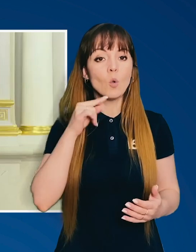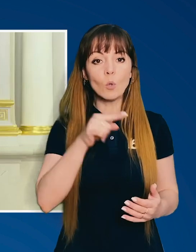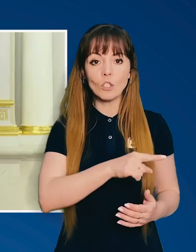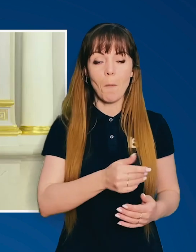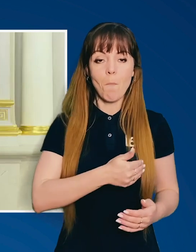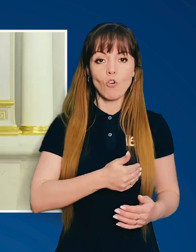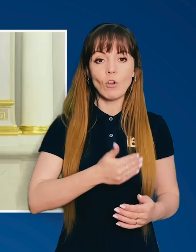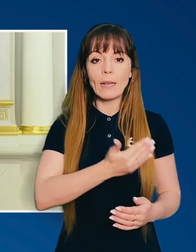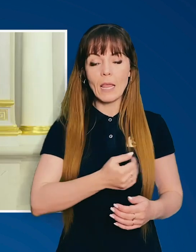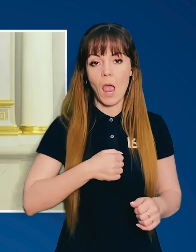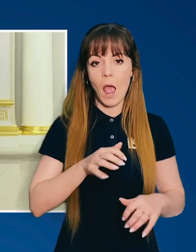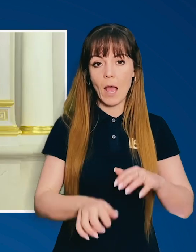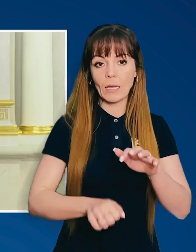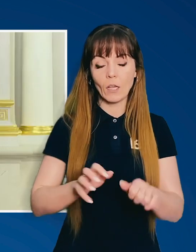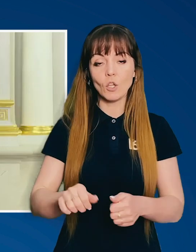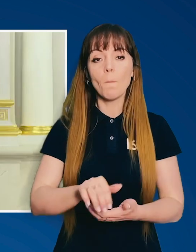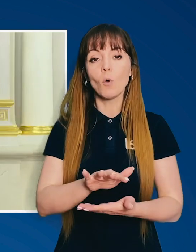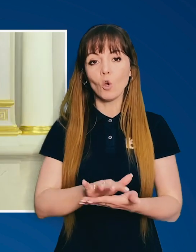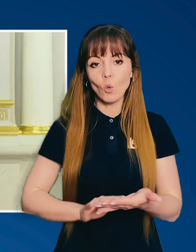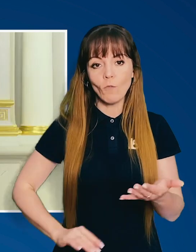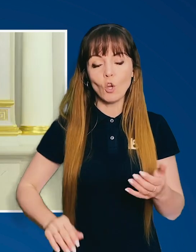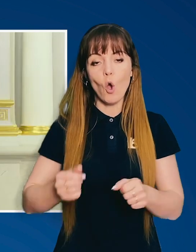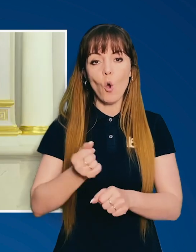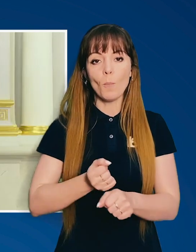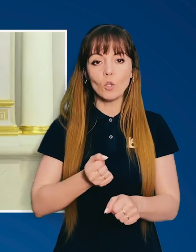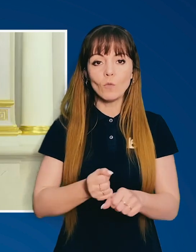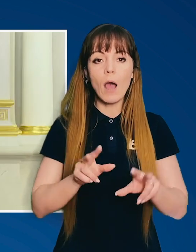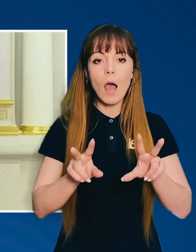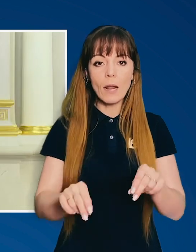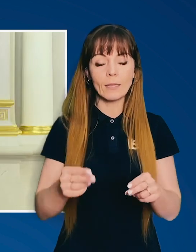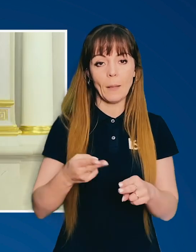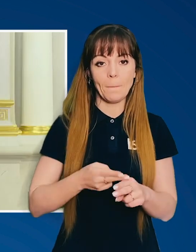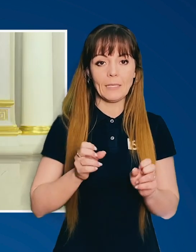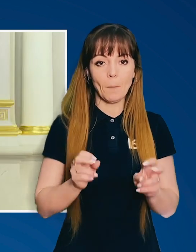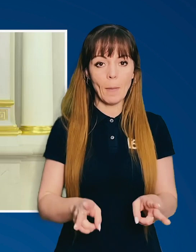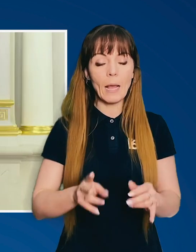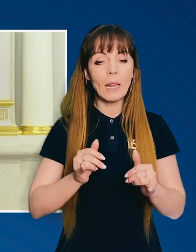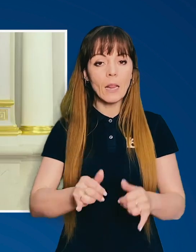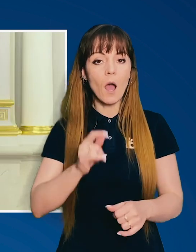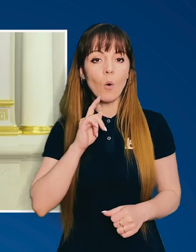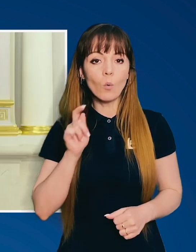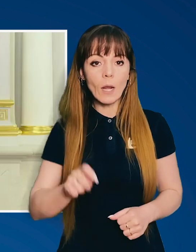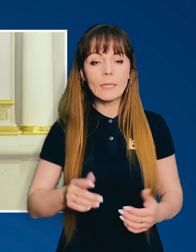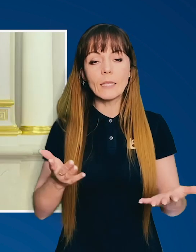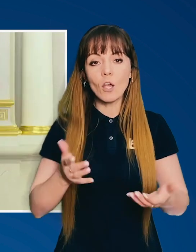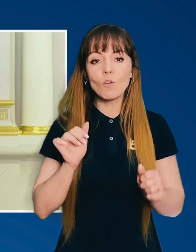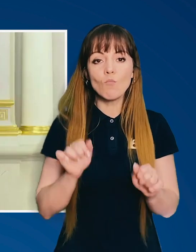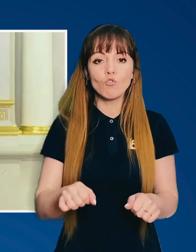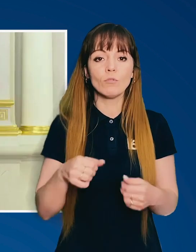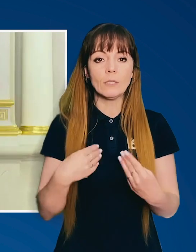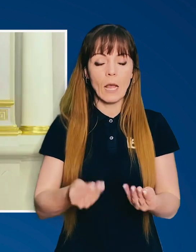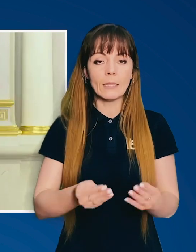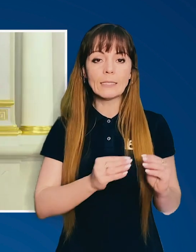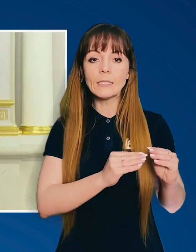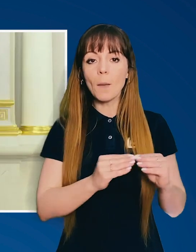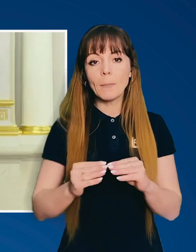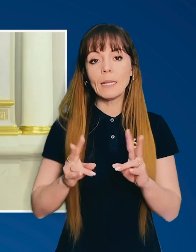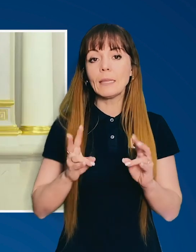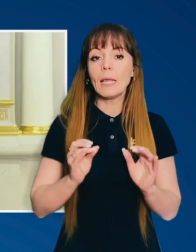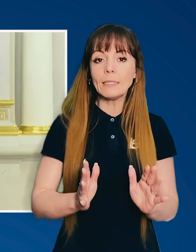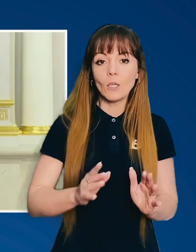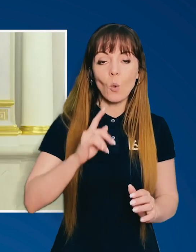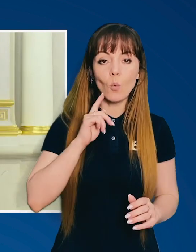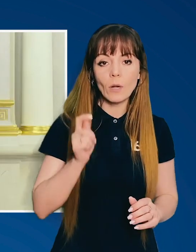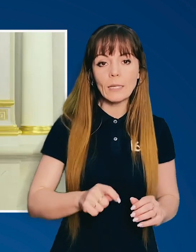не російське бажання, не їх агресія. Продовжили опрацювання гарантій безпеки для України, які можуть